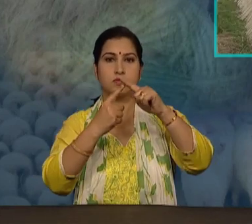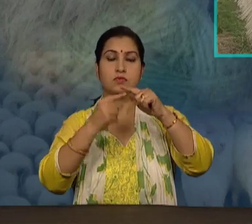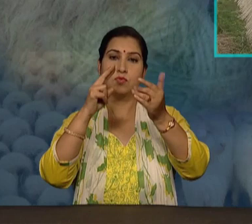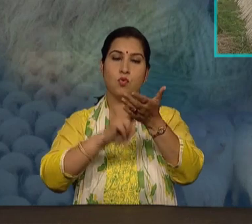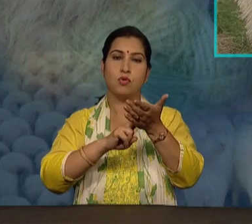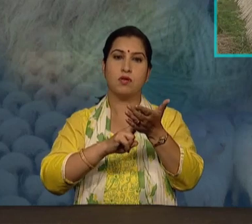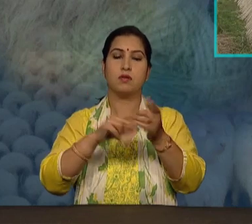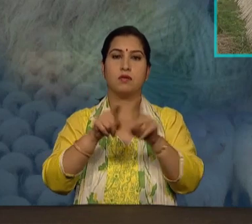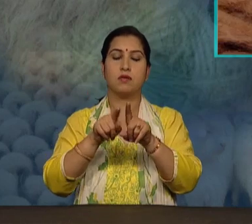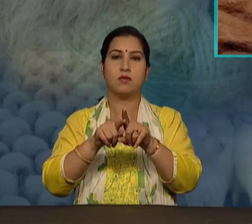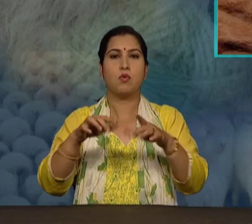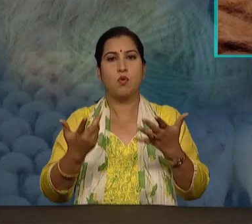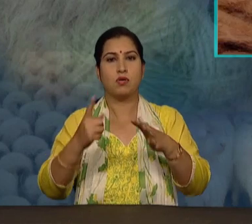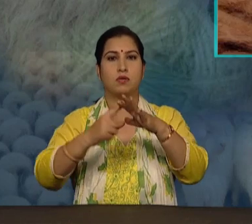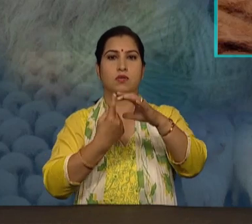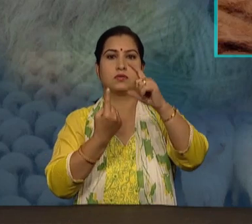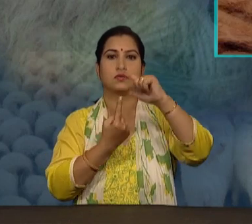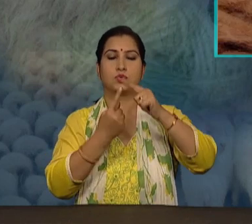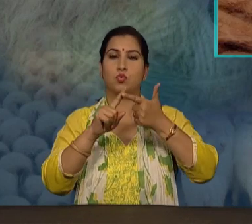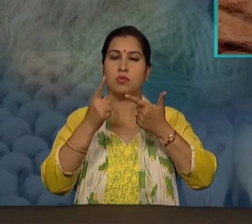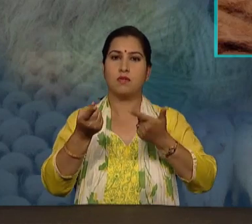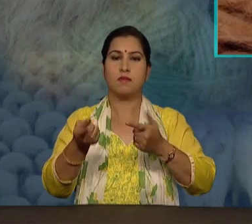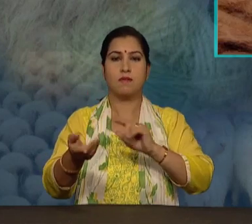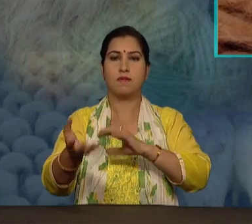हमें पादपों से प्राप्थ होता है